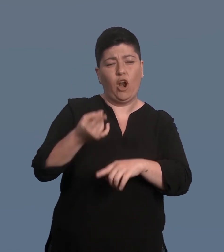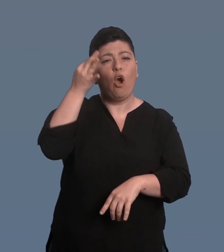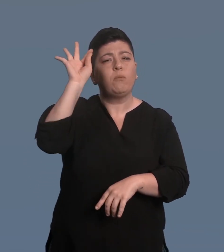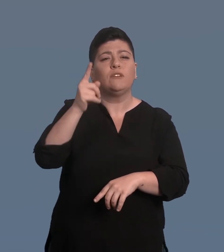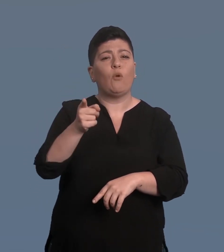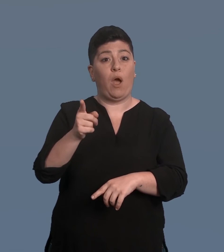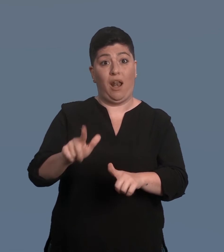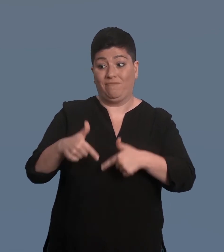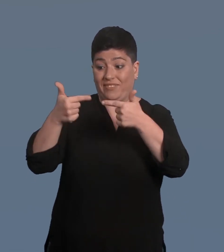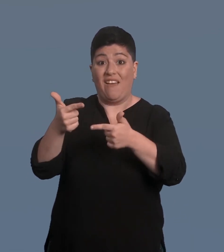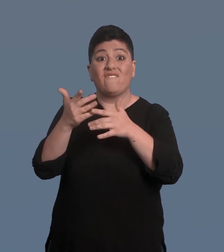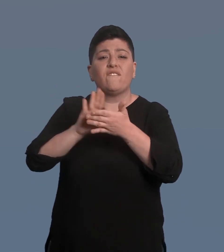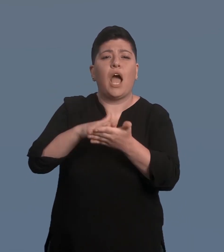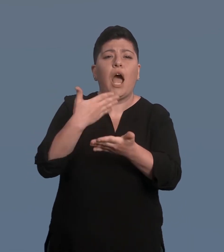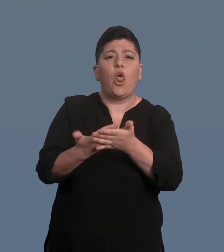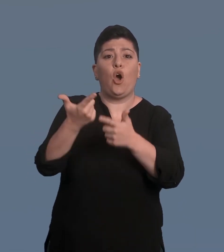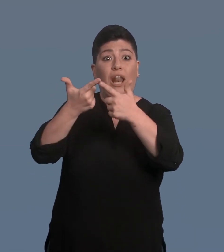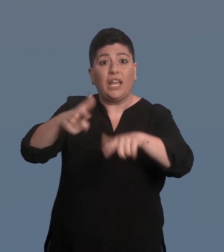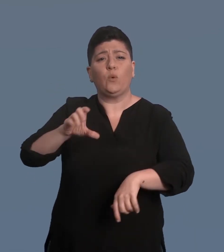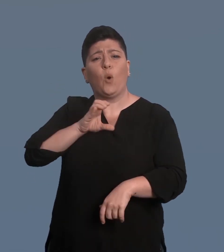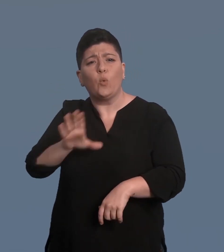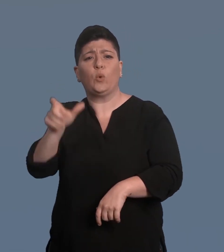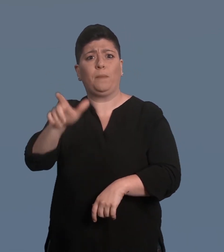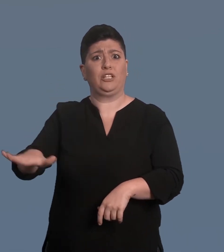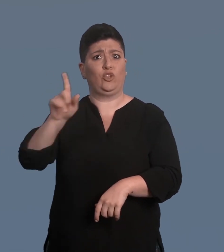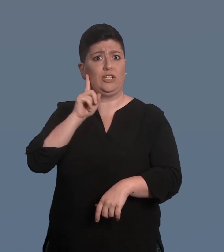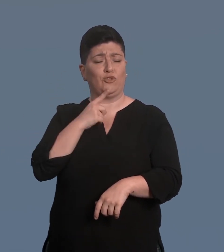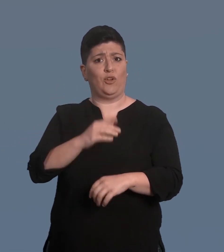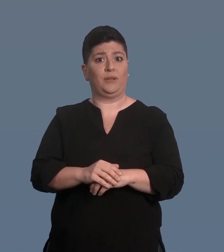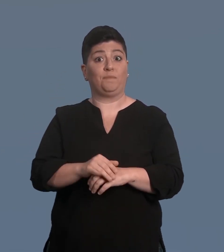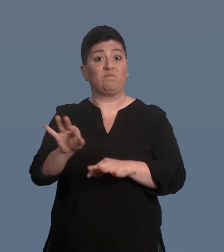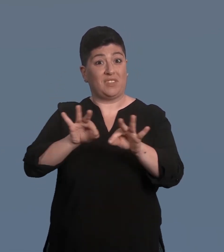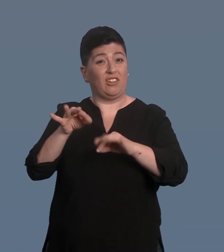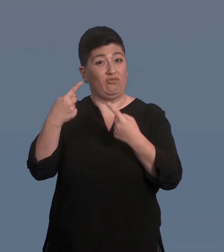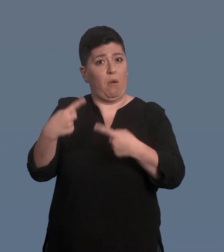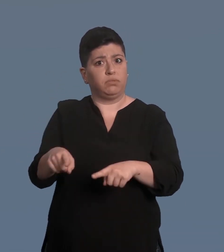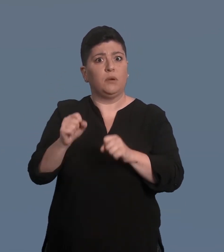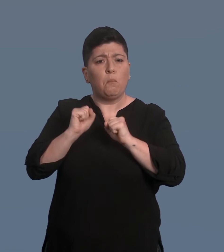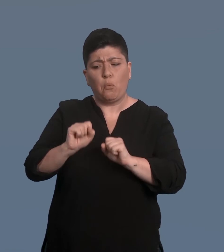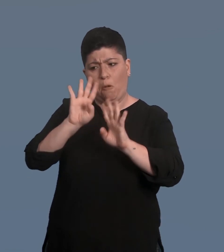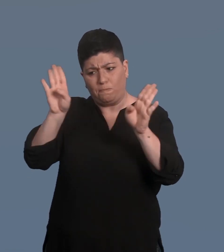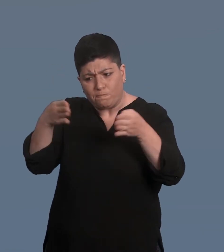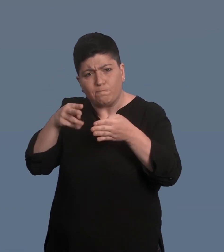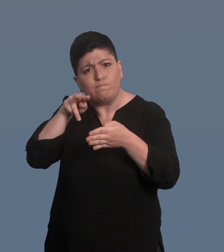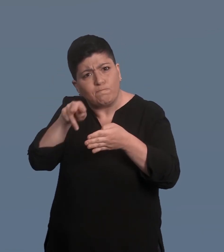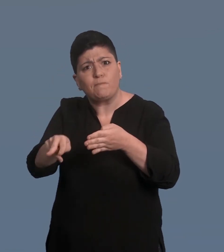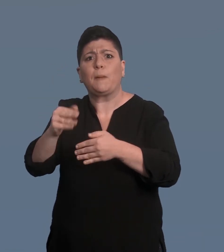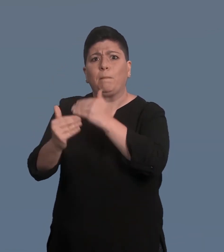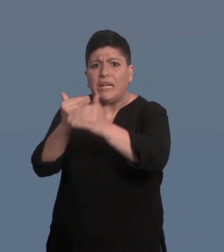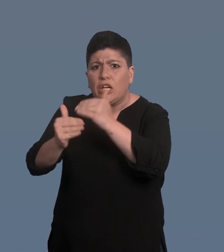perseguiti, che puntano a un riconoscimento di fatto della lingua e della cultura delle persone non udenti, possono essere ulteriormente sviluppati e